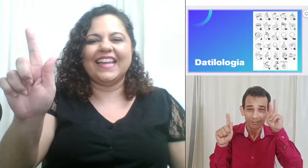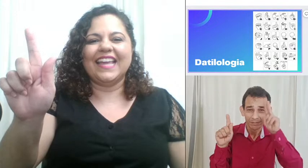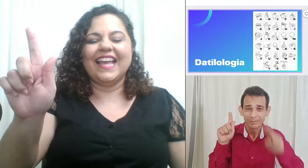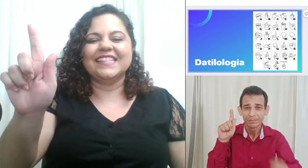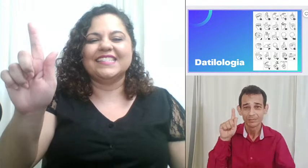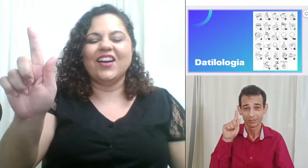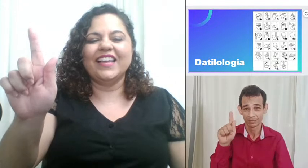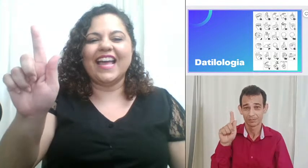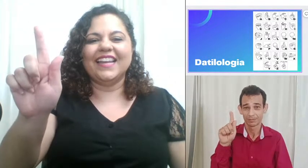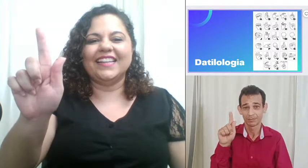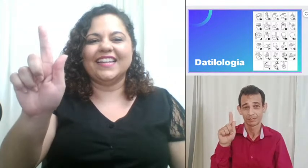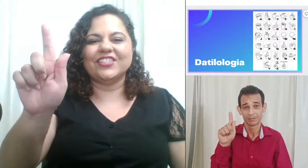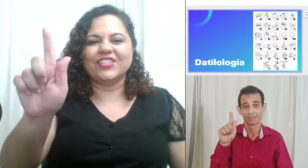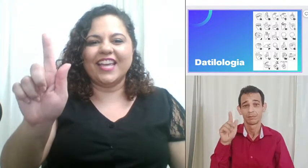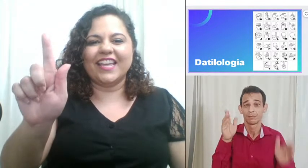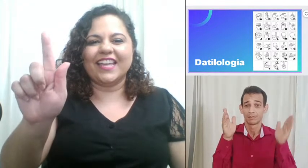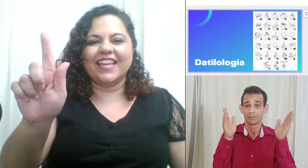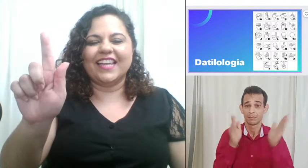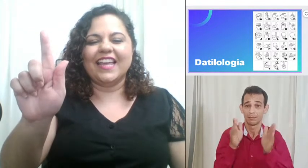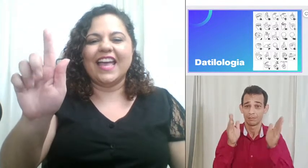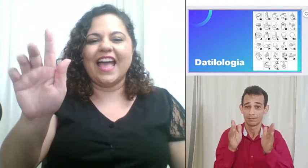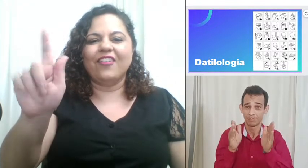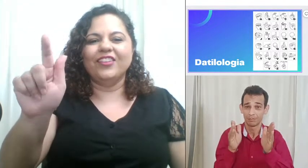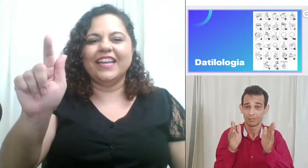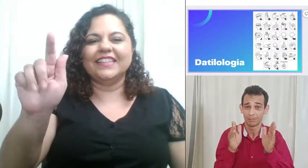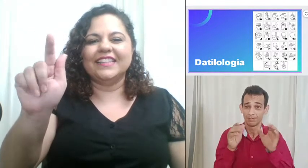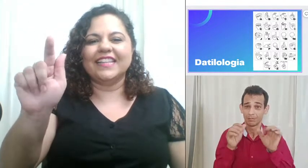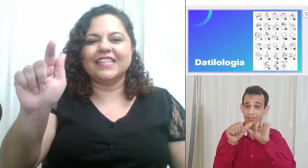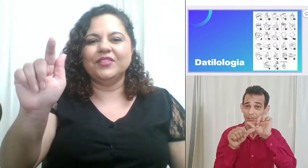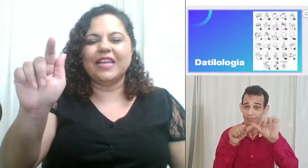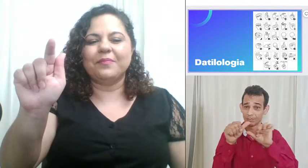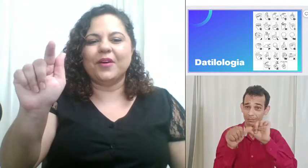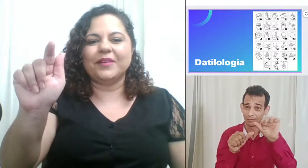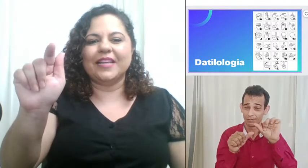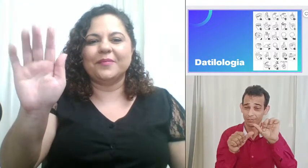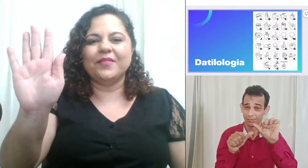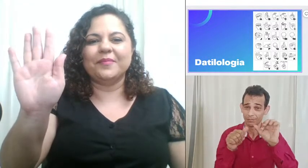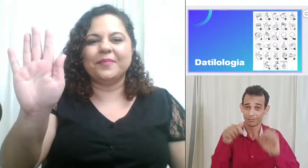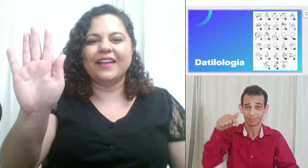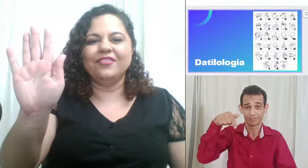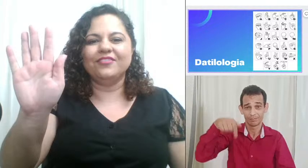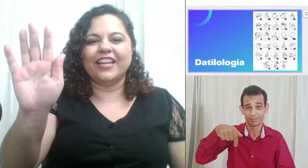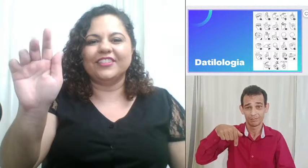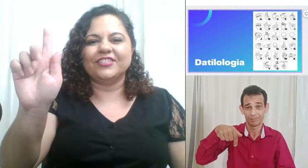só que a letra G a orientação da palma da mão é para frente